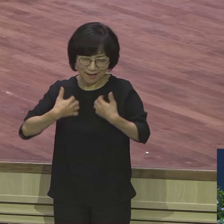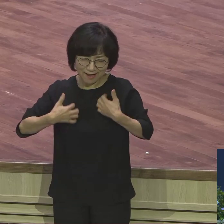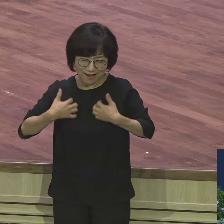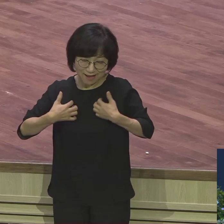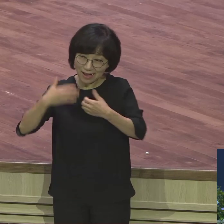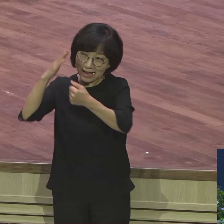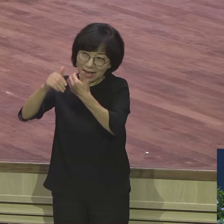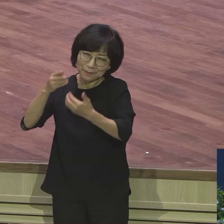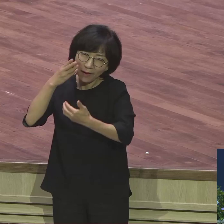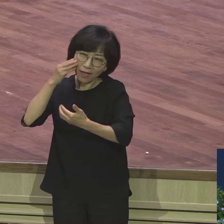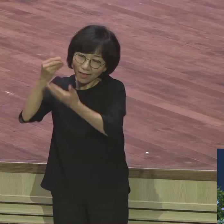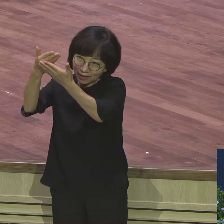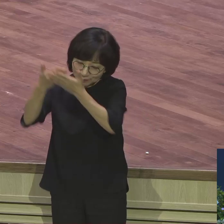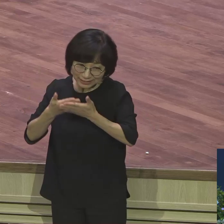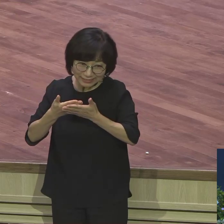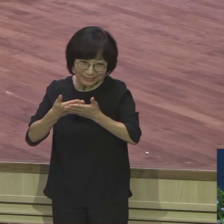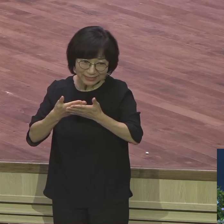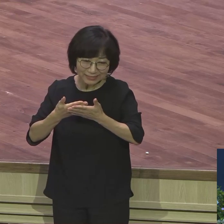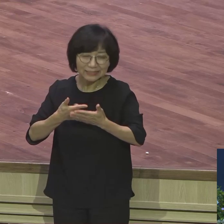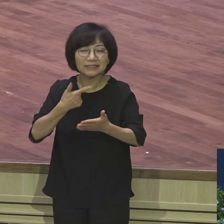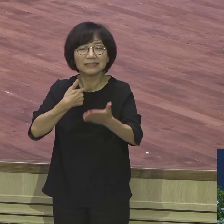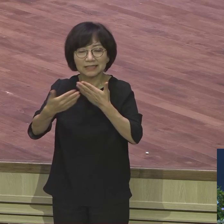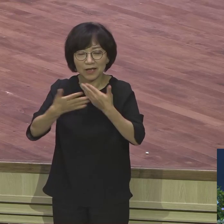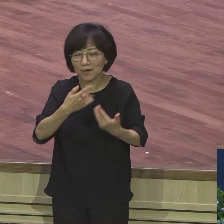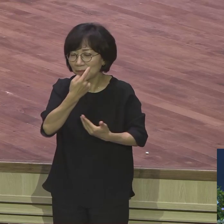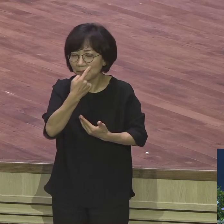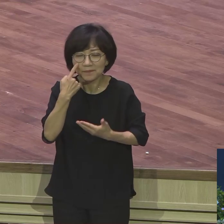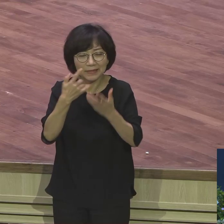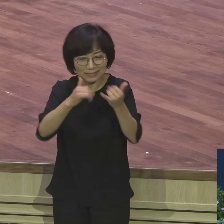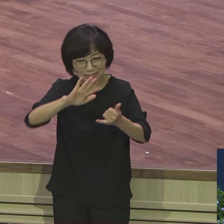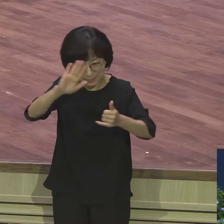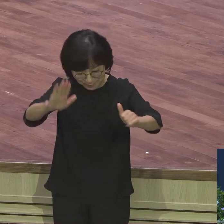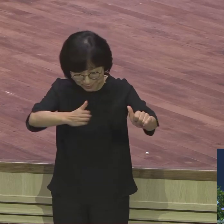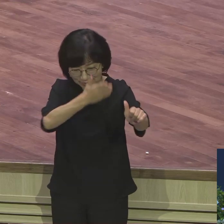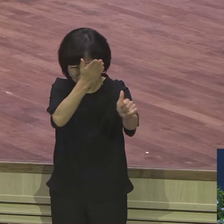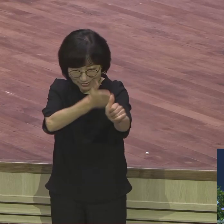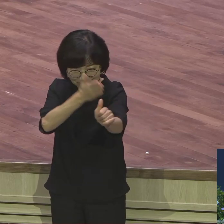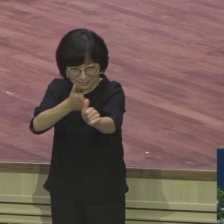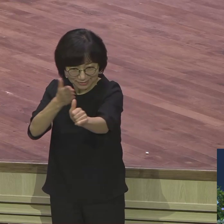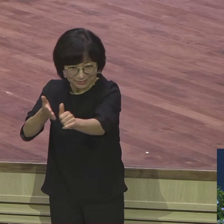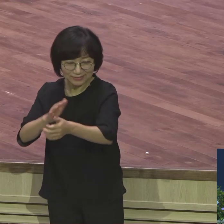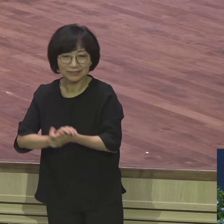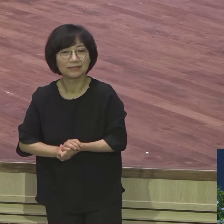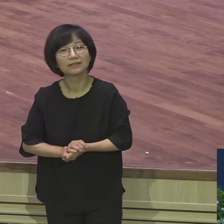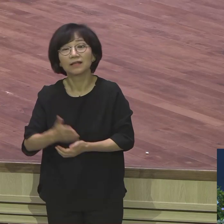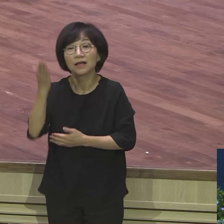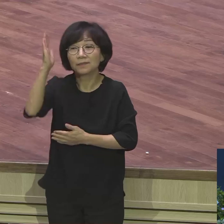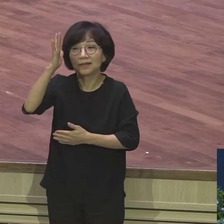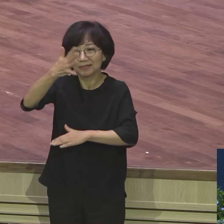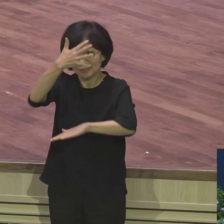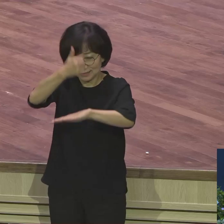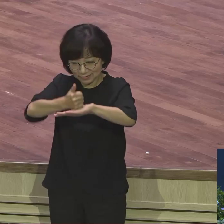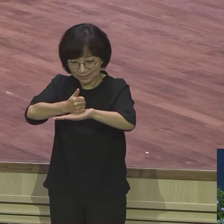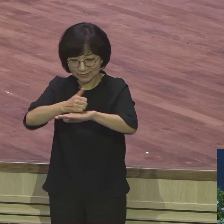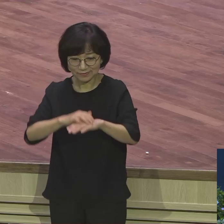그래서 일의 정인들 다 되시기를 죄부로 축복합니다 결론입니다 요즘 우리